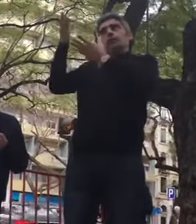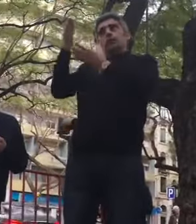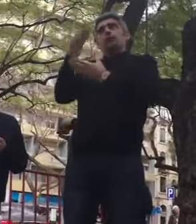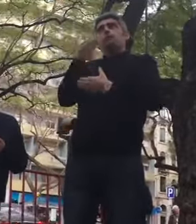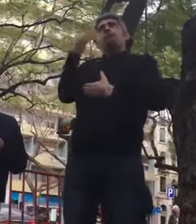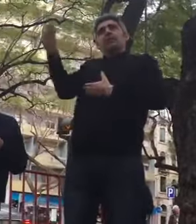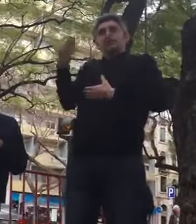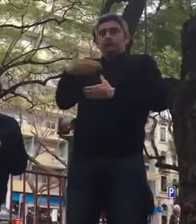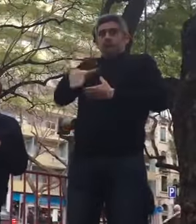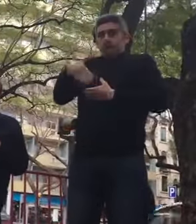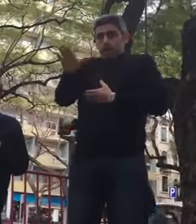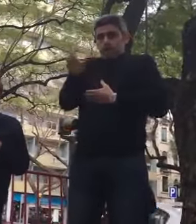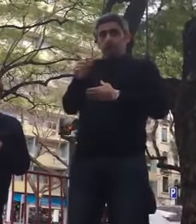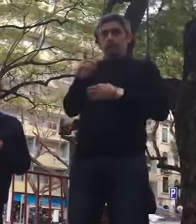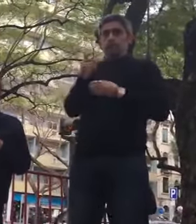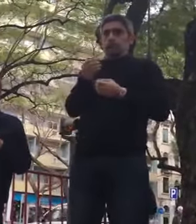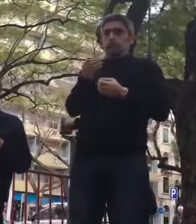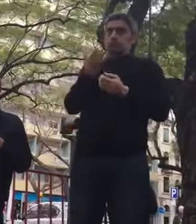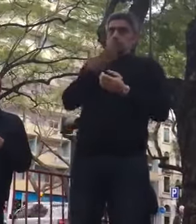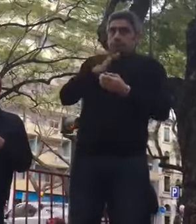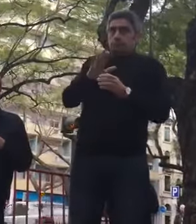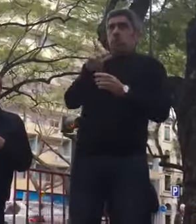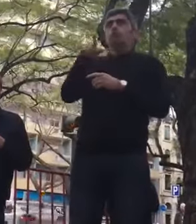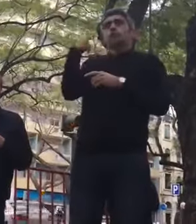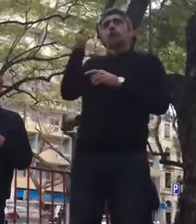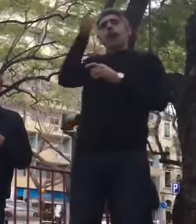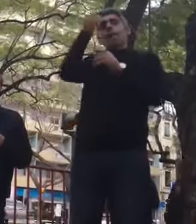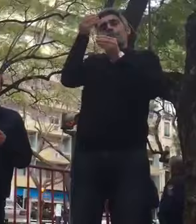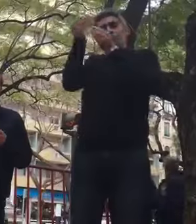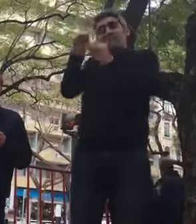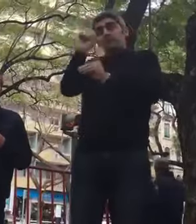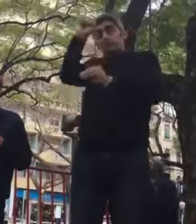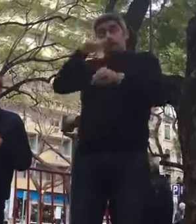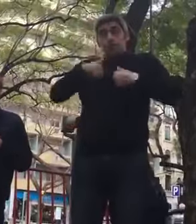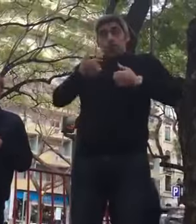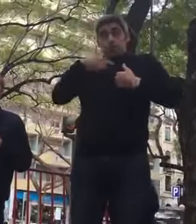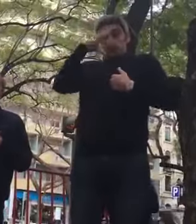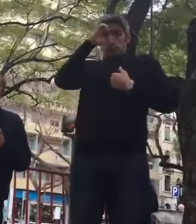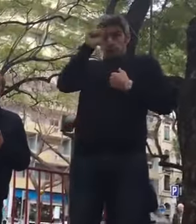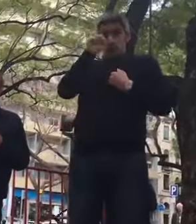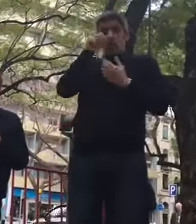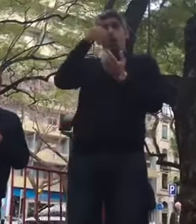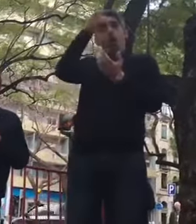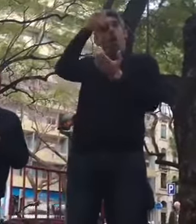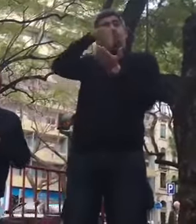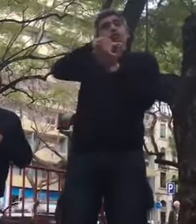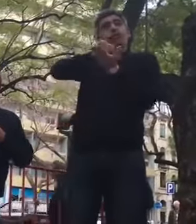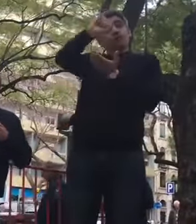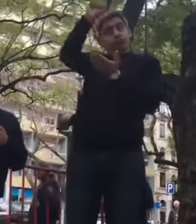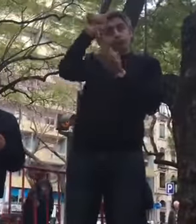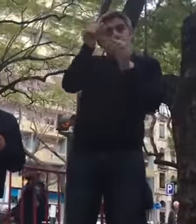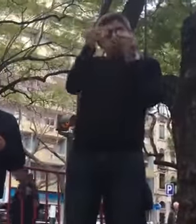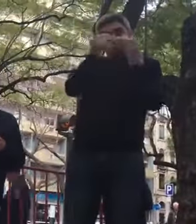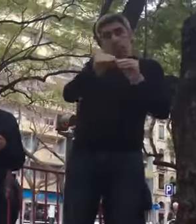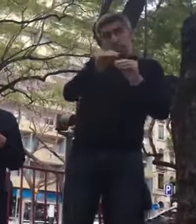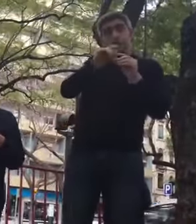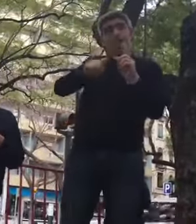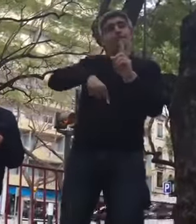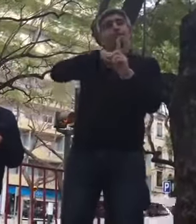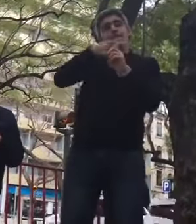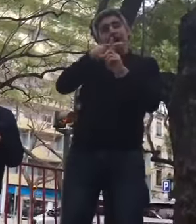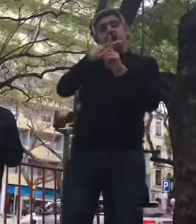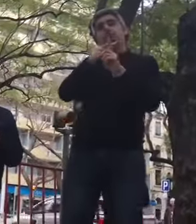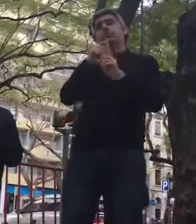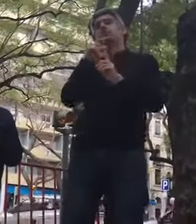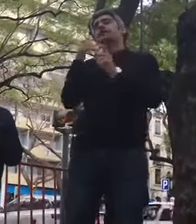pedido esse, que vai ser acompanhado de um parecer deles, do Ministério, com a sua posição, e de um parecer das